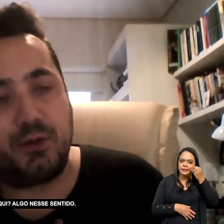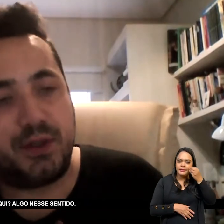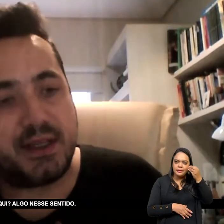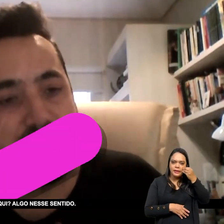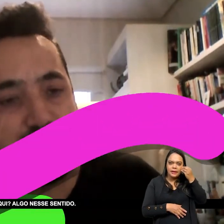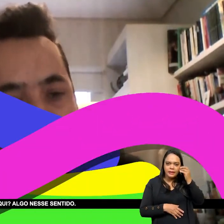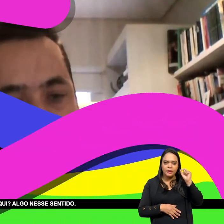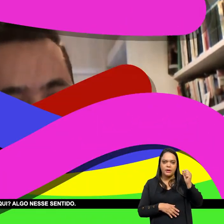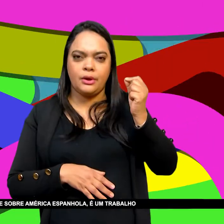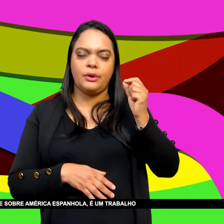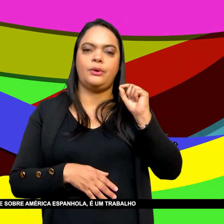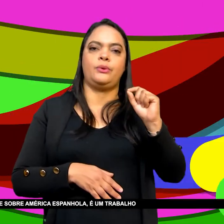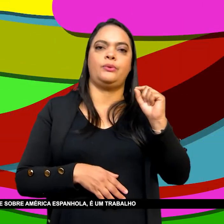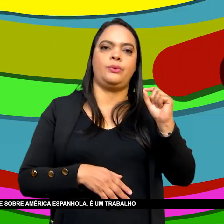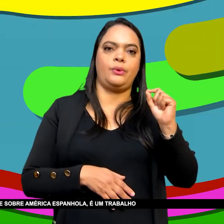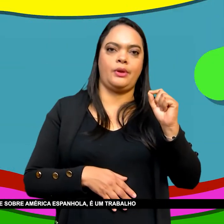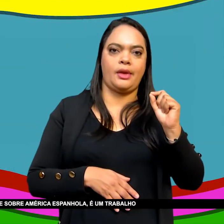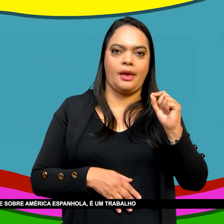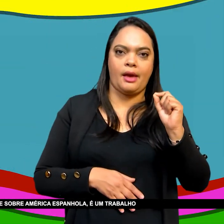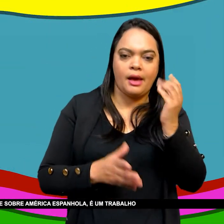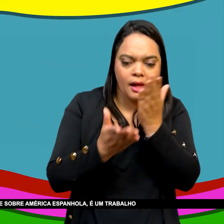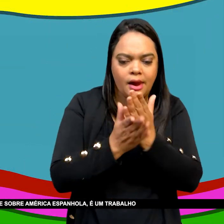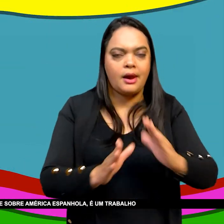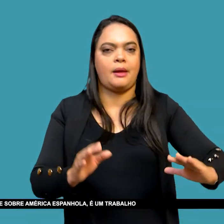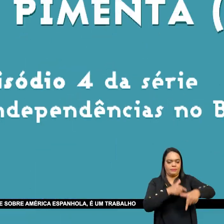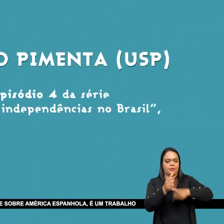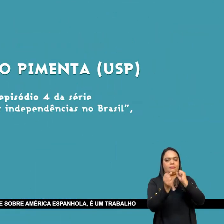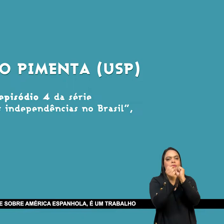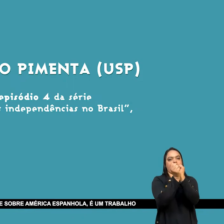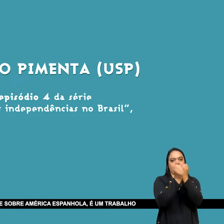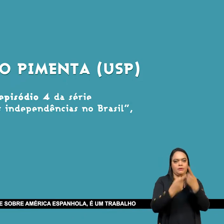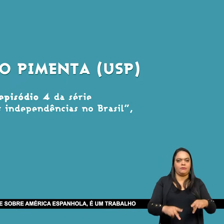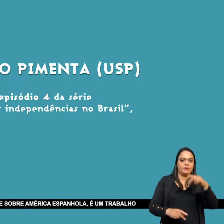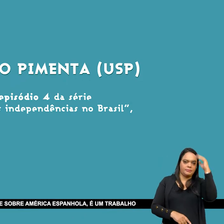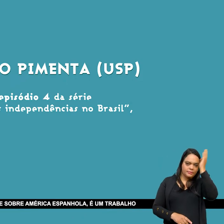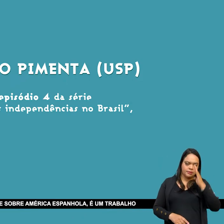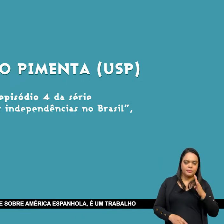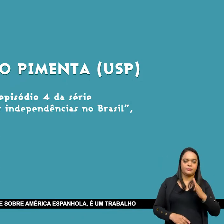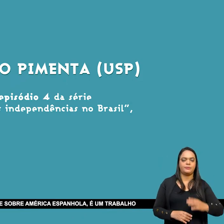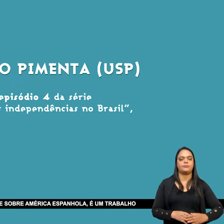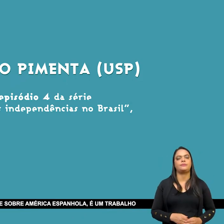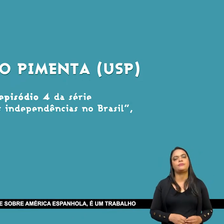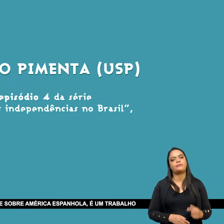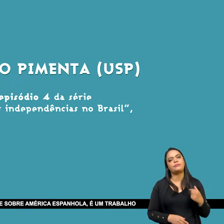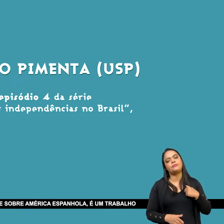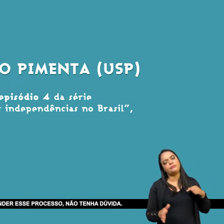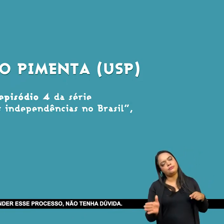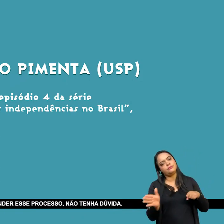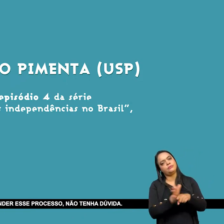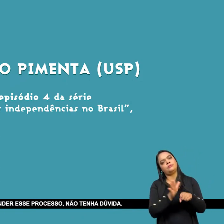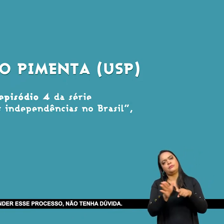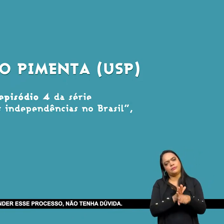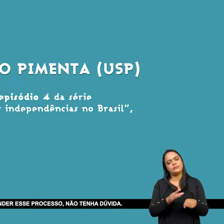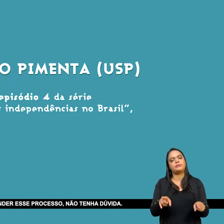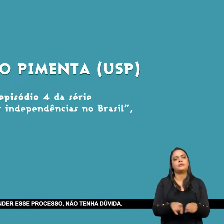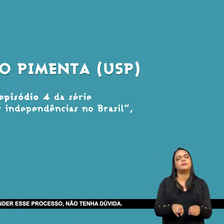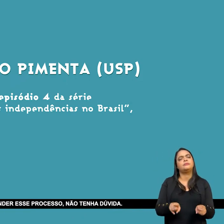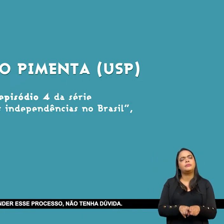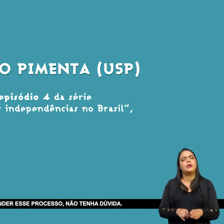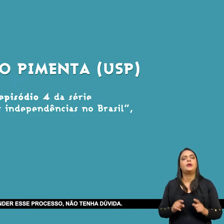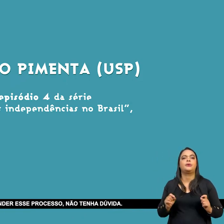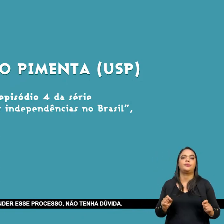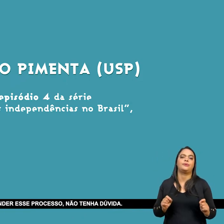Algo nesse sentido O trabalho Do João Paulo Pimenta É muito interessante Sobre a América Espanhola É um trabalho Assim Inovador